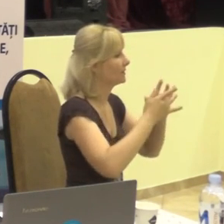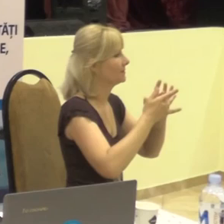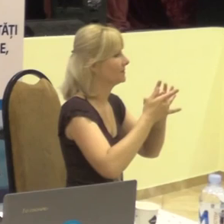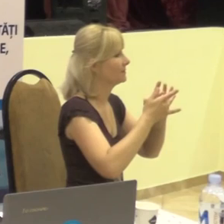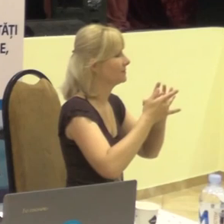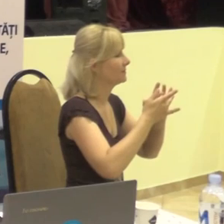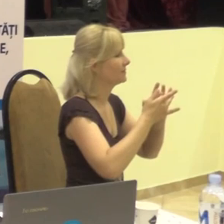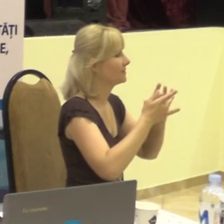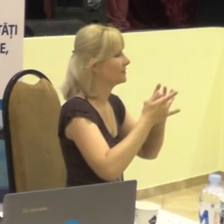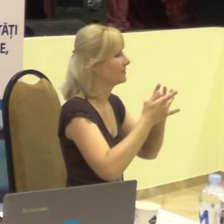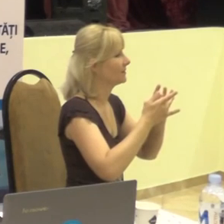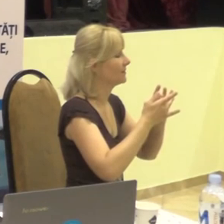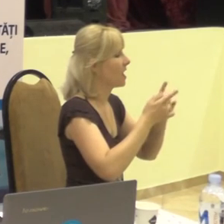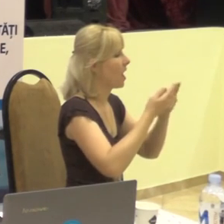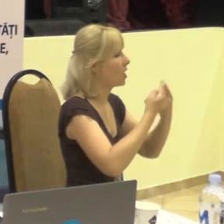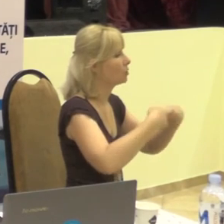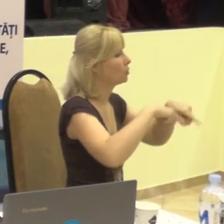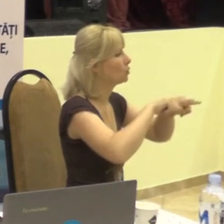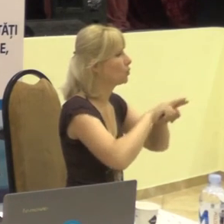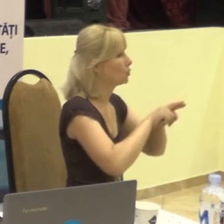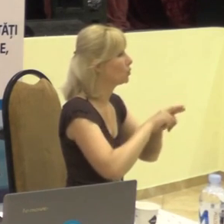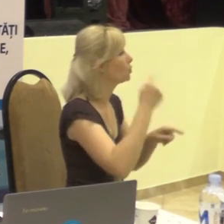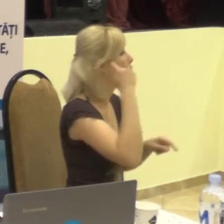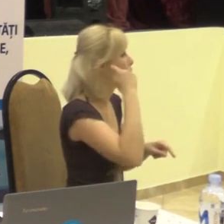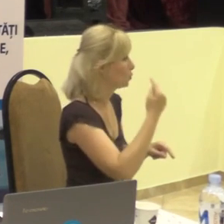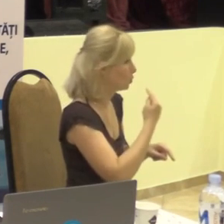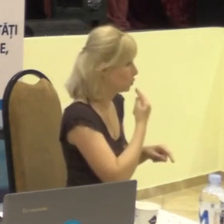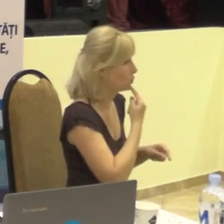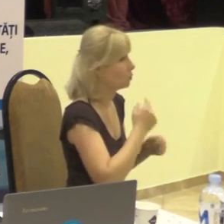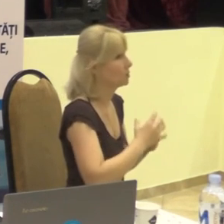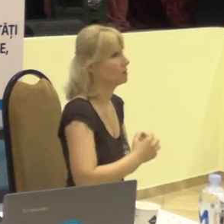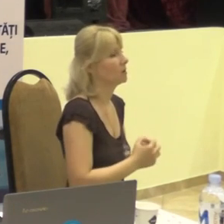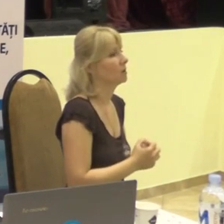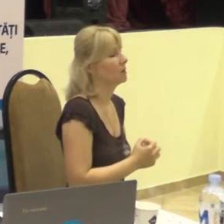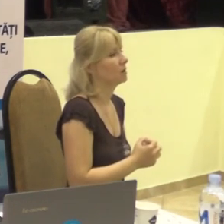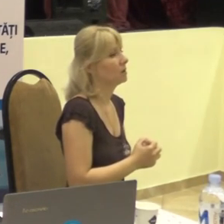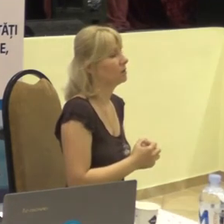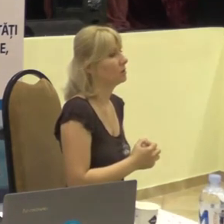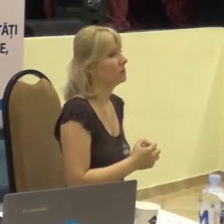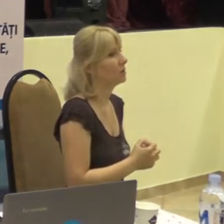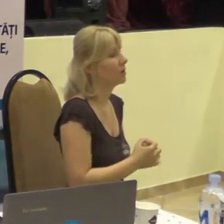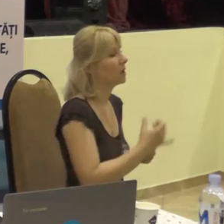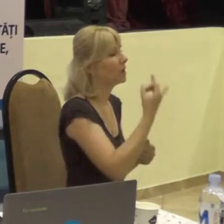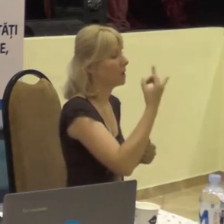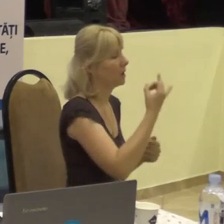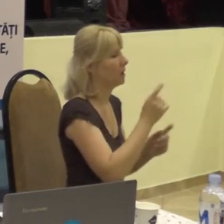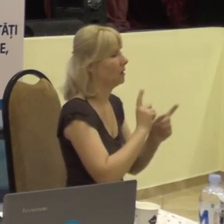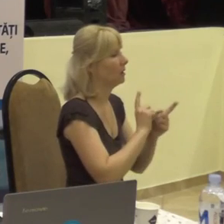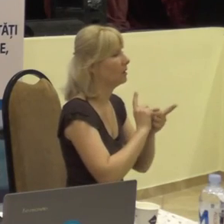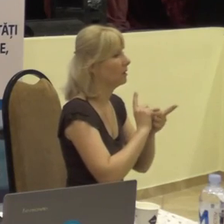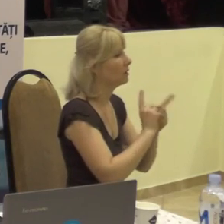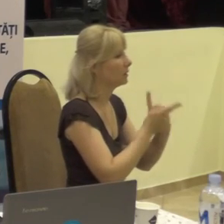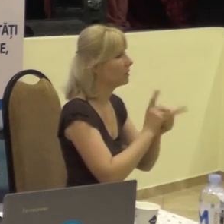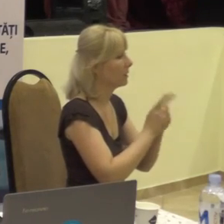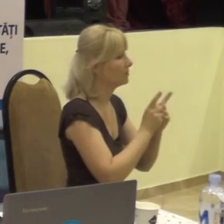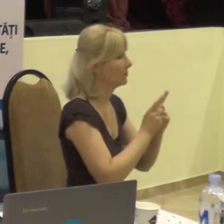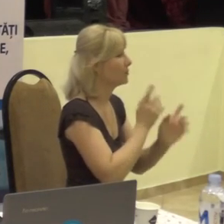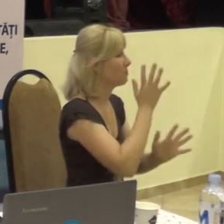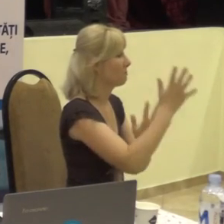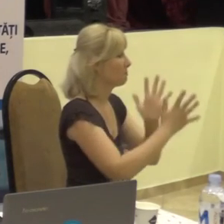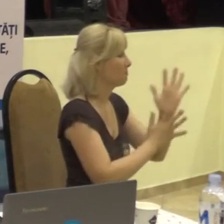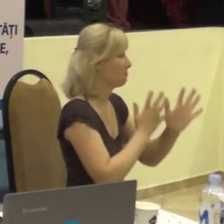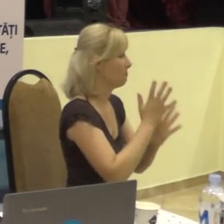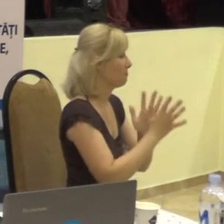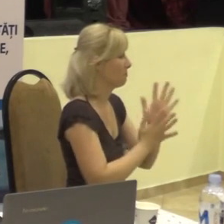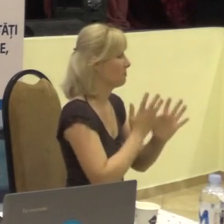deci a Asociației Surgilor, iar traducerea în limbaj